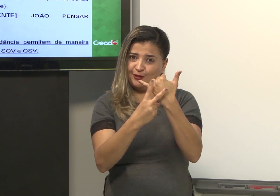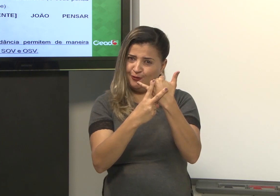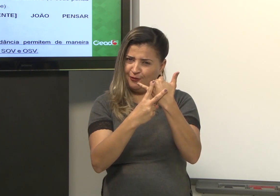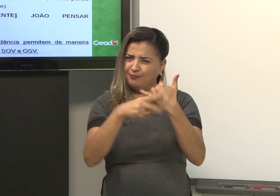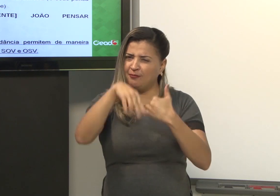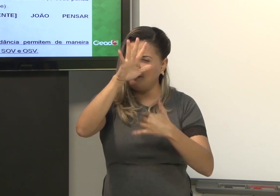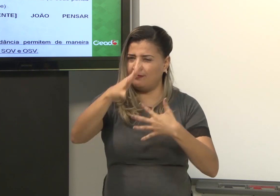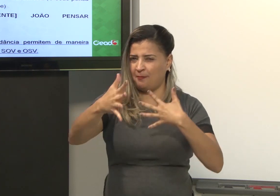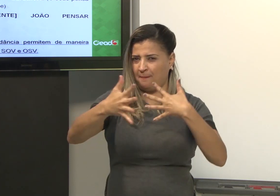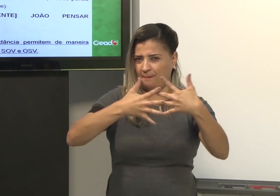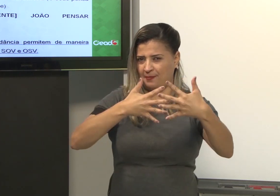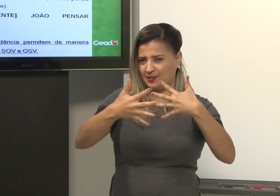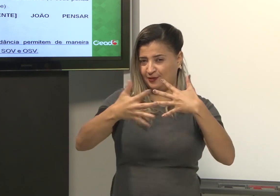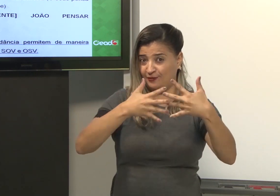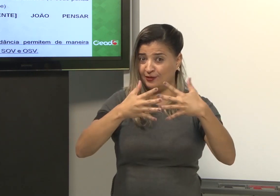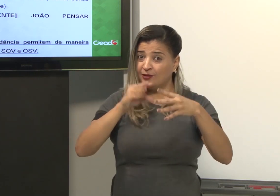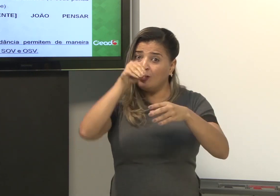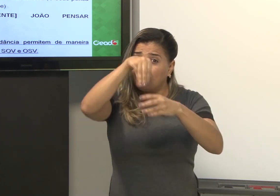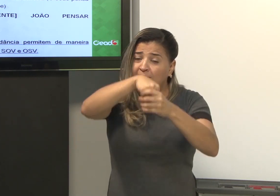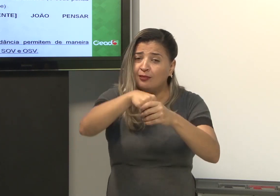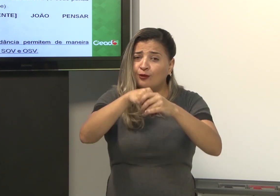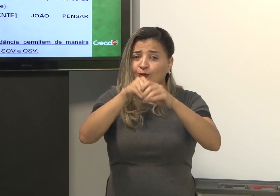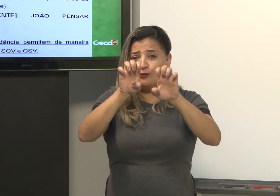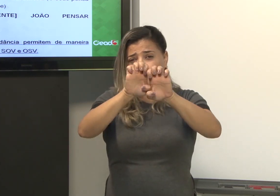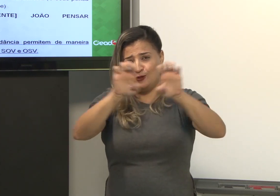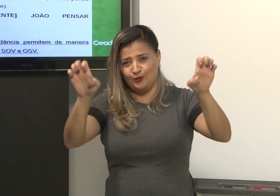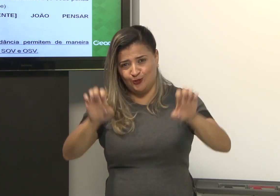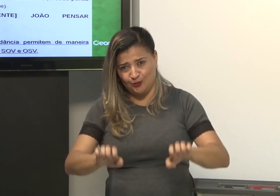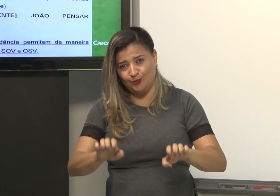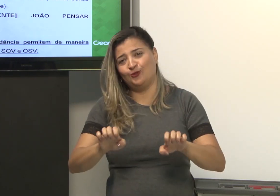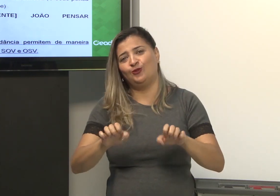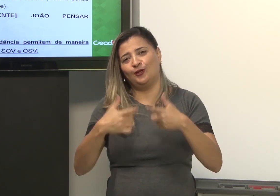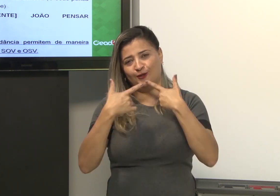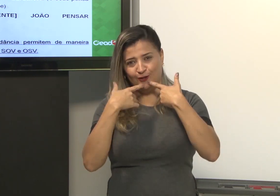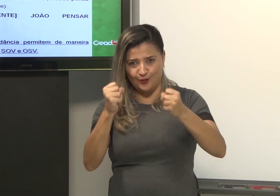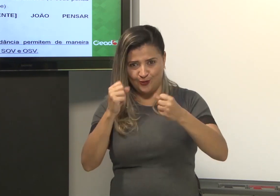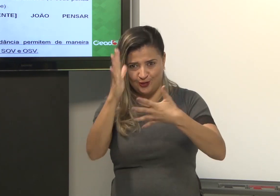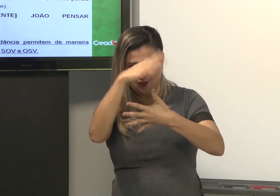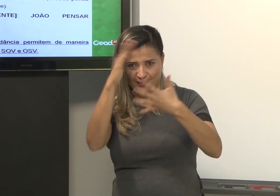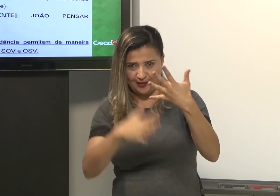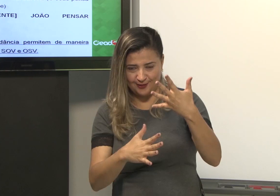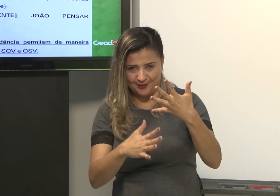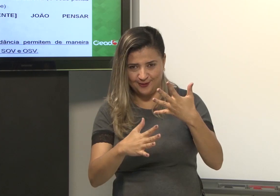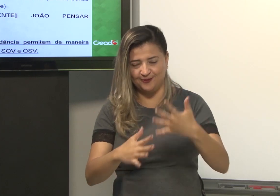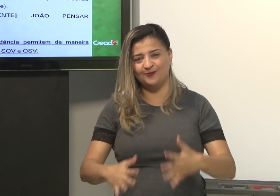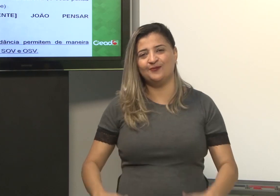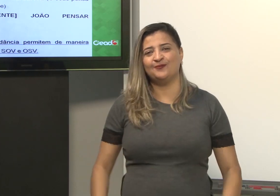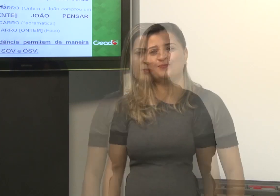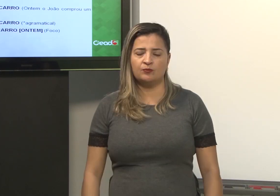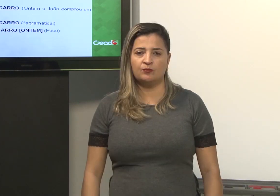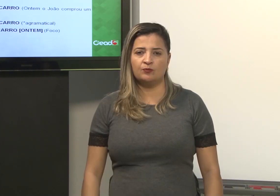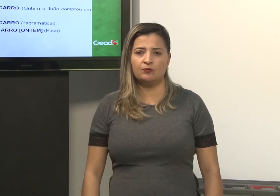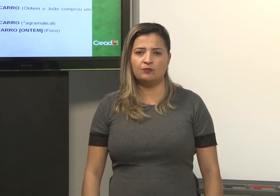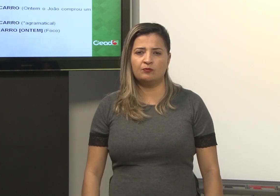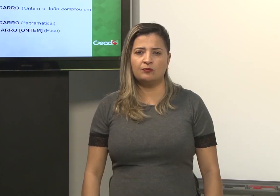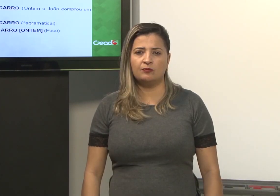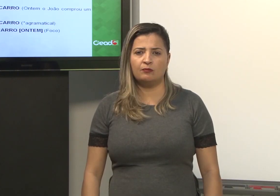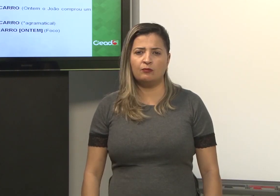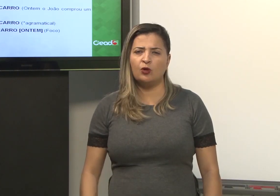É bem mais flexível dentro da estrutura linguística da libras. Então, vamos continuar para entender de